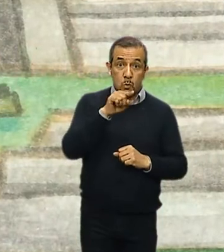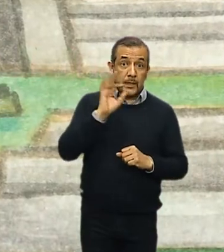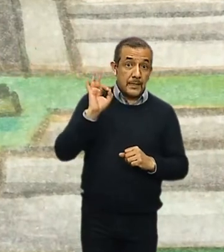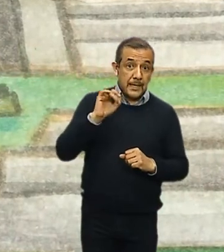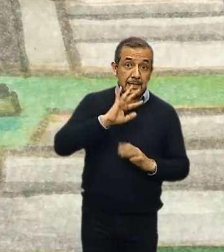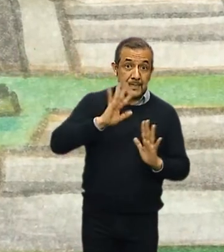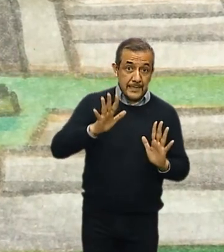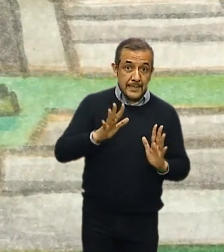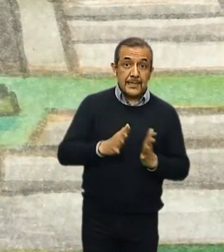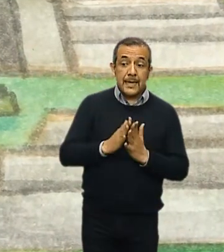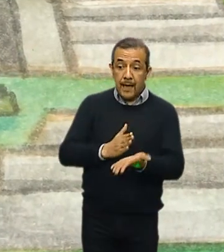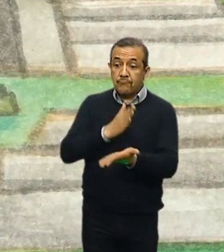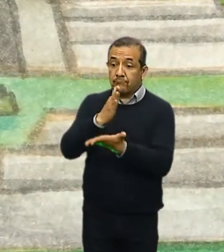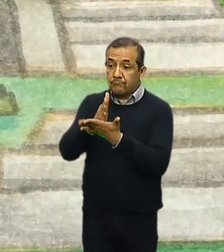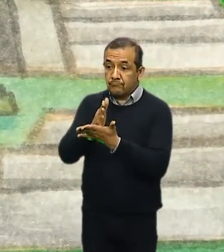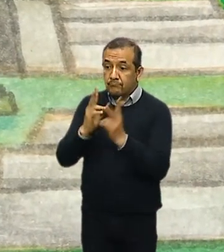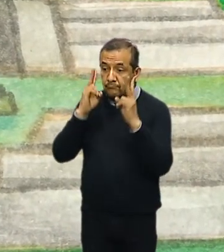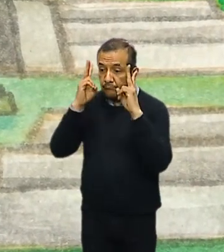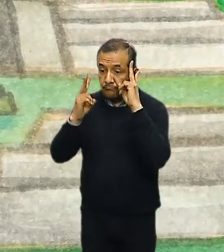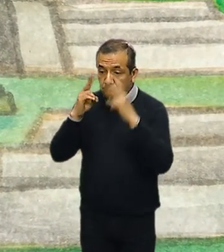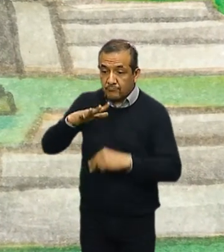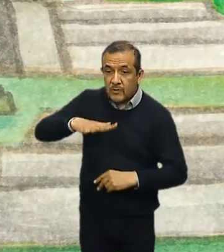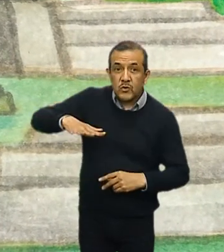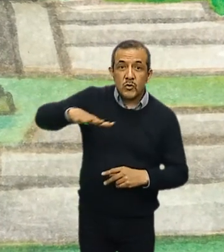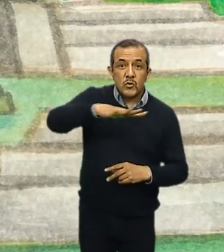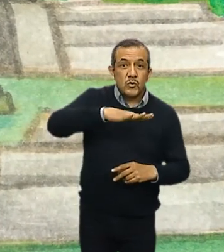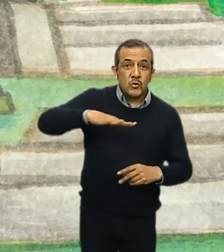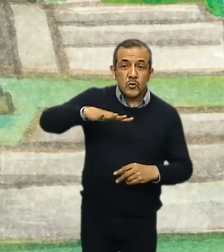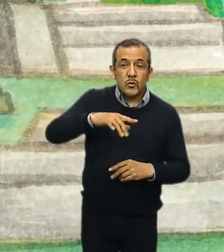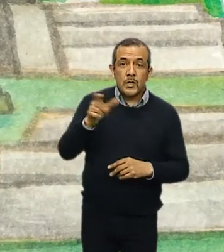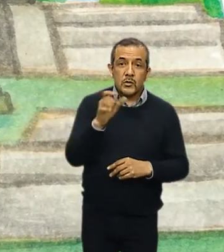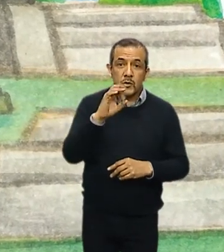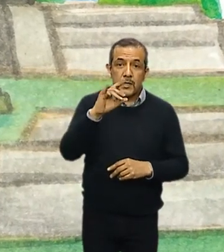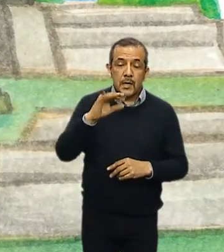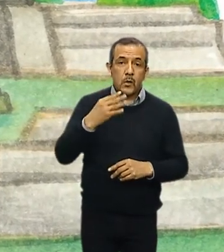suerte, ya habrás visitado este mágico lugar llamado Xochicalco.